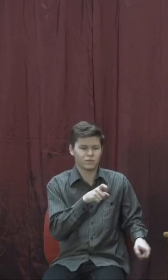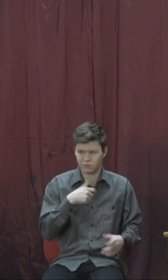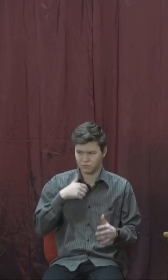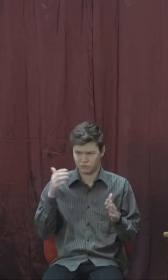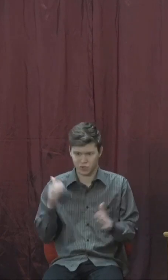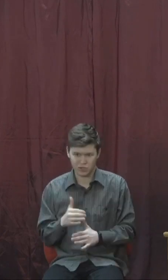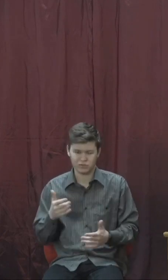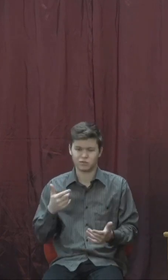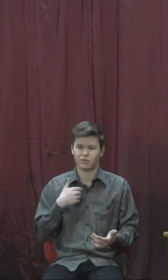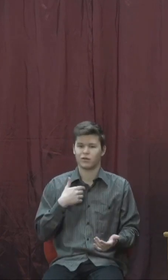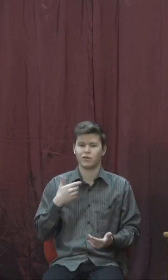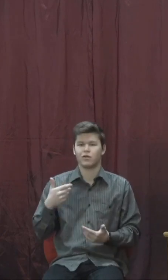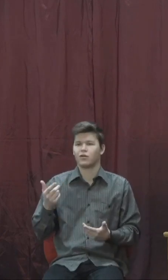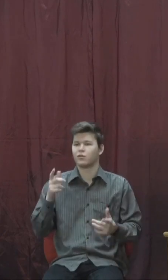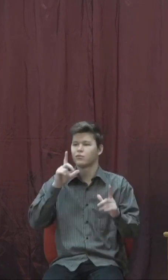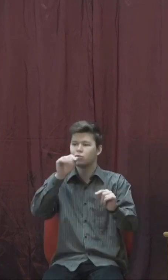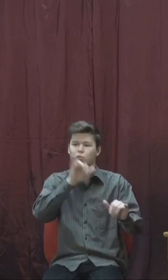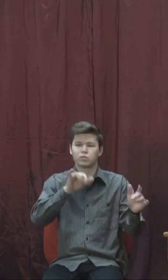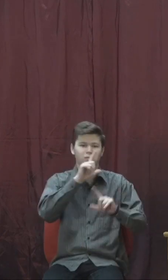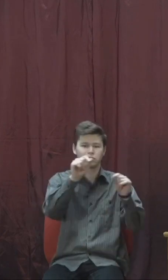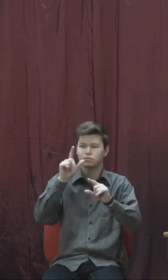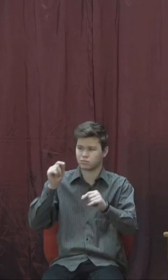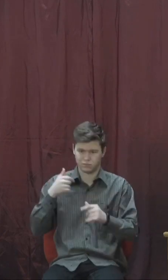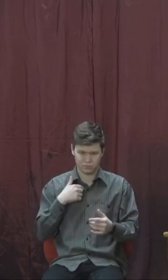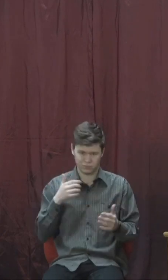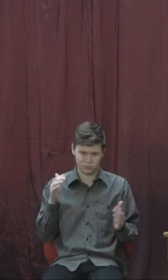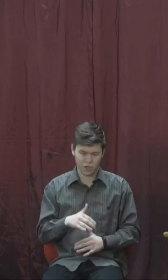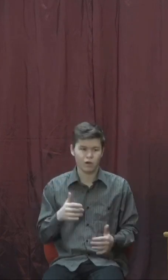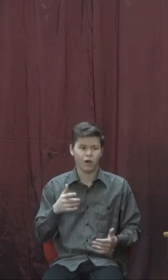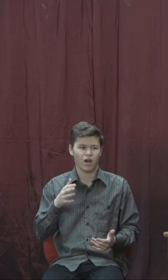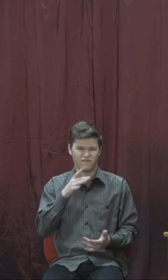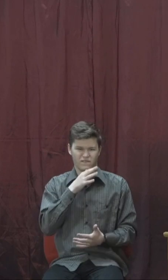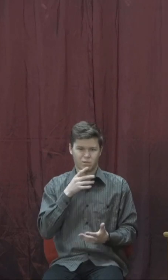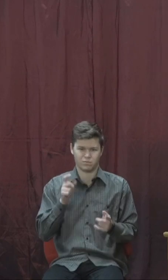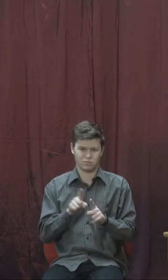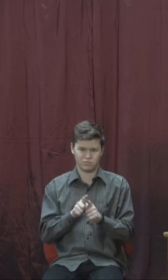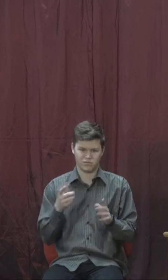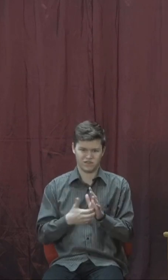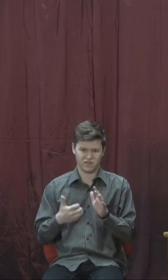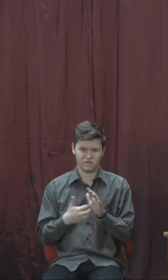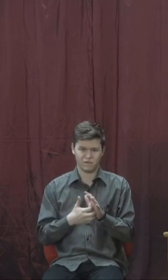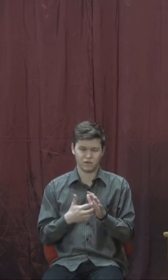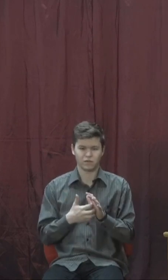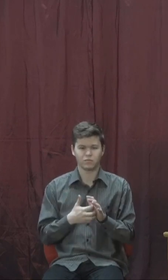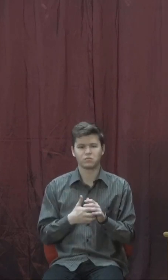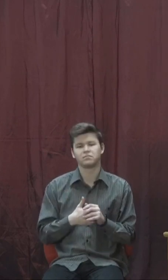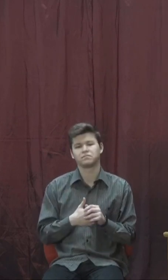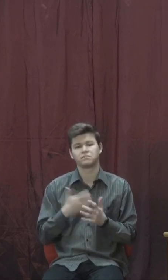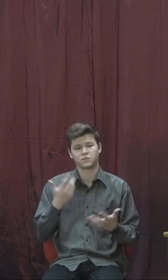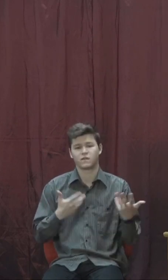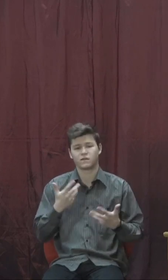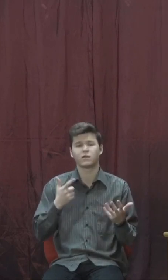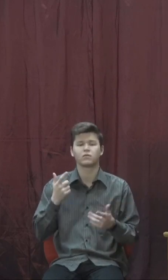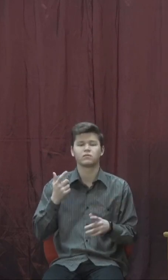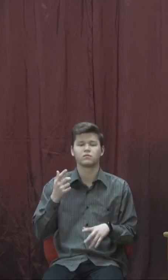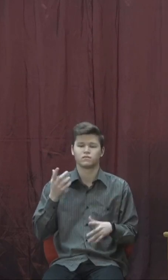пересуватися, а часу немає. І я собі так подумав, напевно, все залежить від того, як я себе